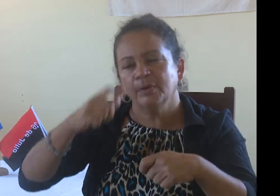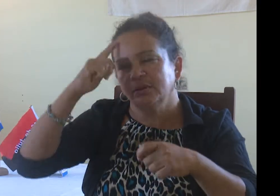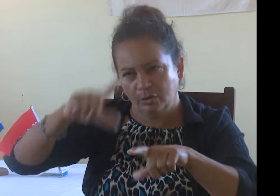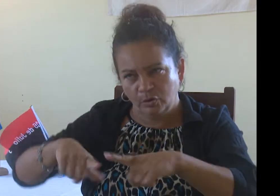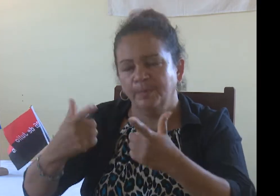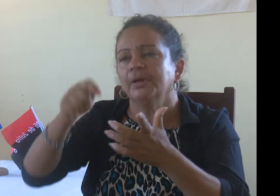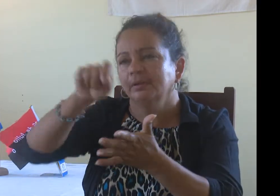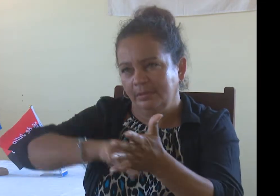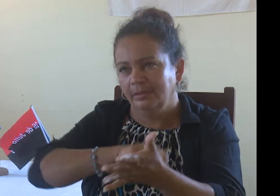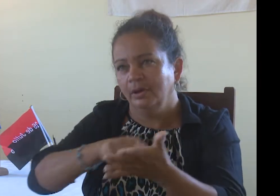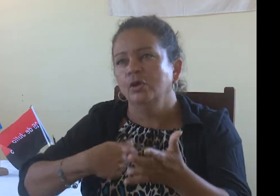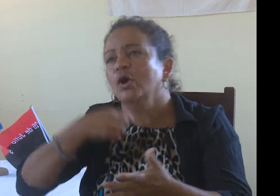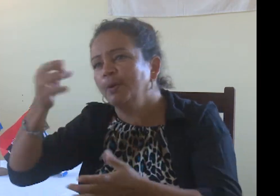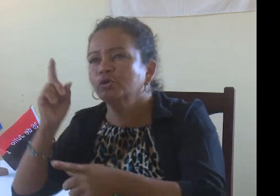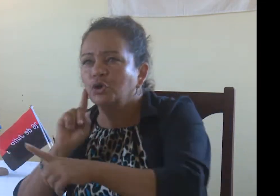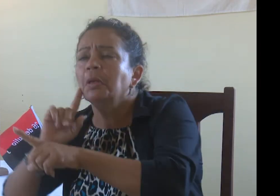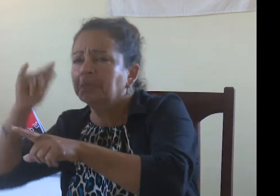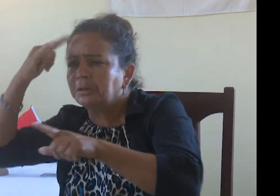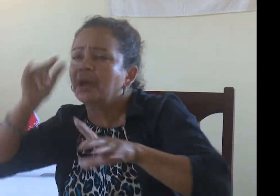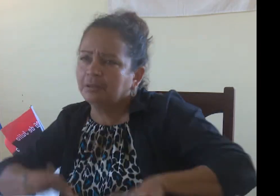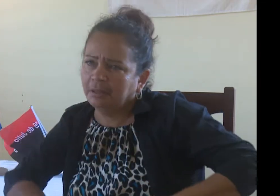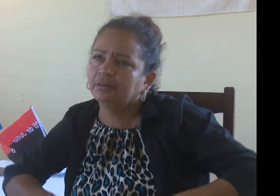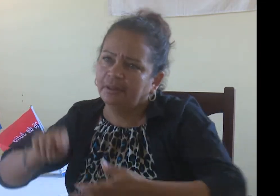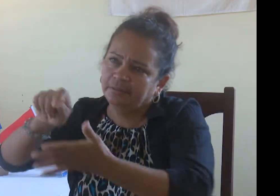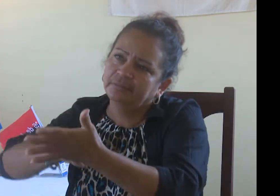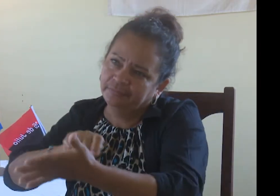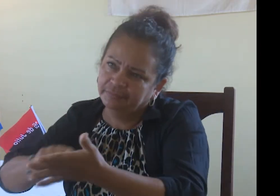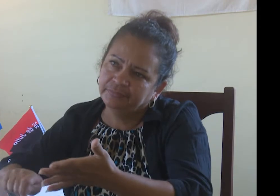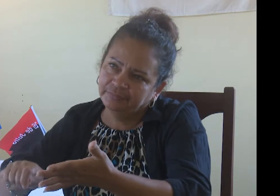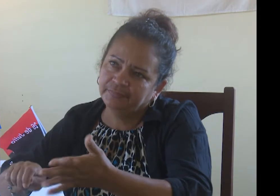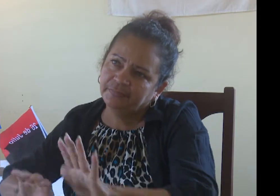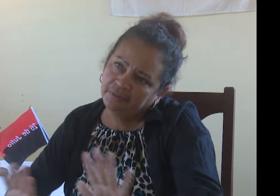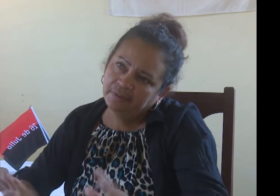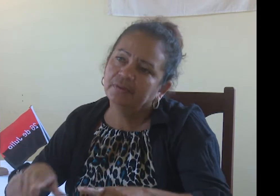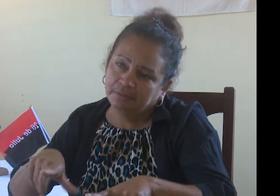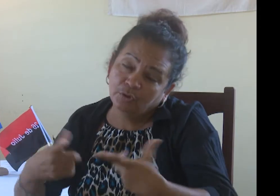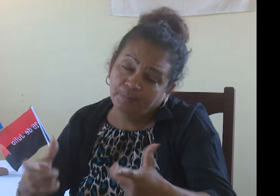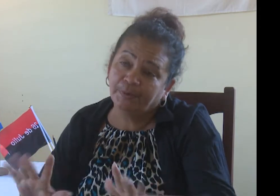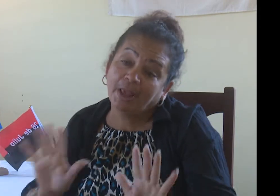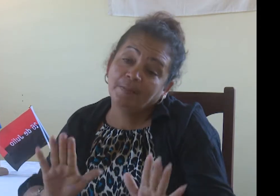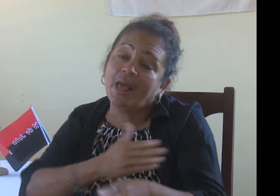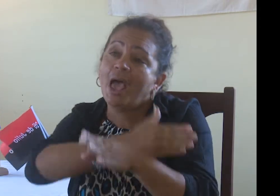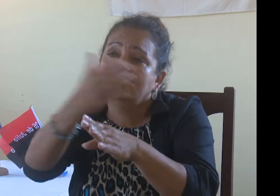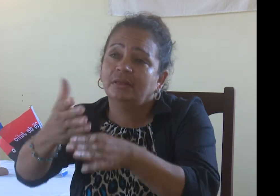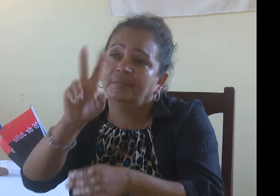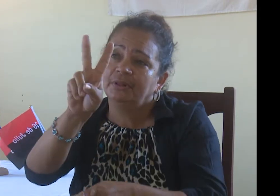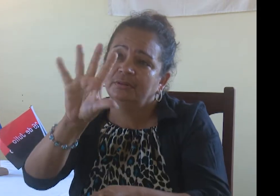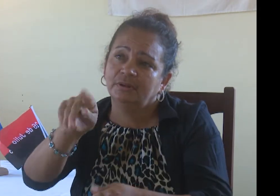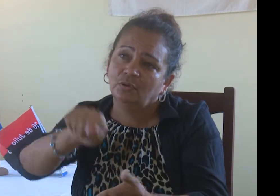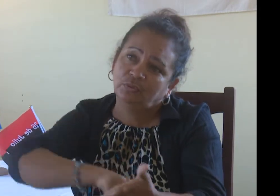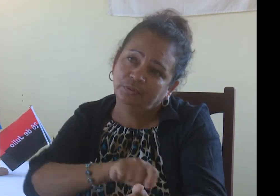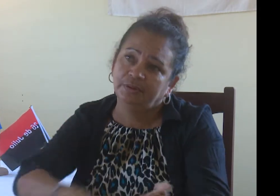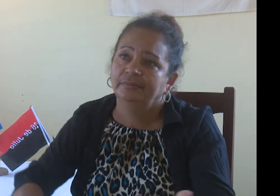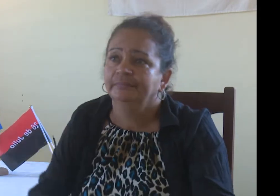yo me he dado a la tarea de explicarles que además nosotras, las personas con discapacidad,